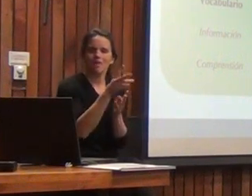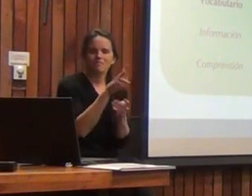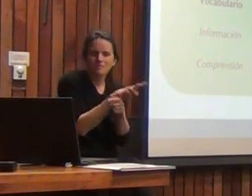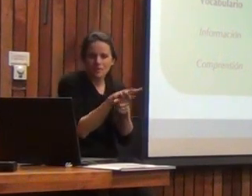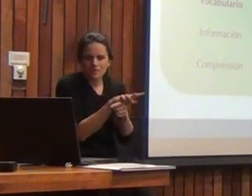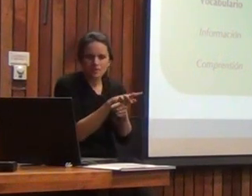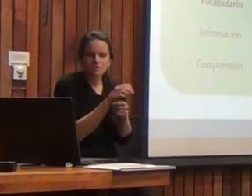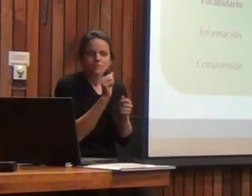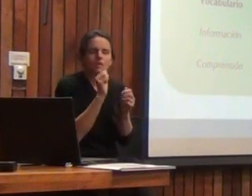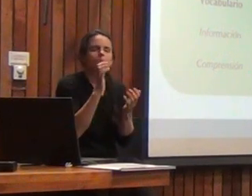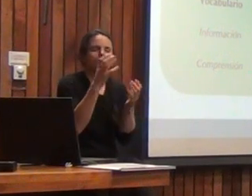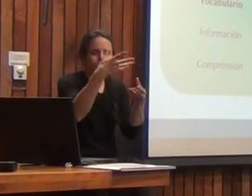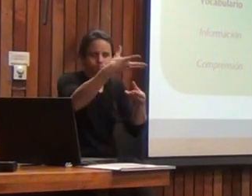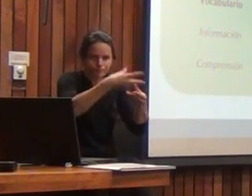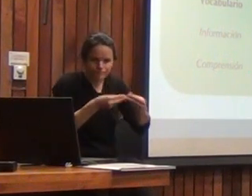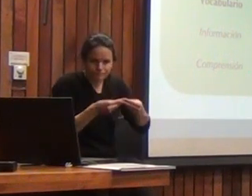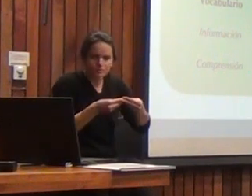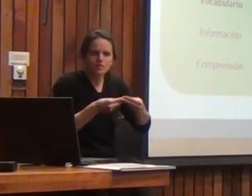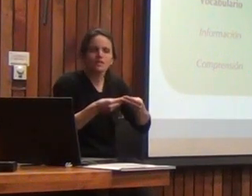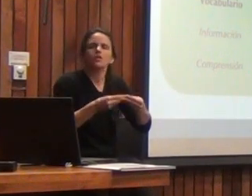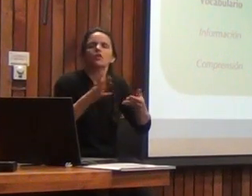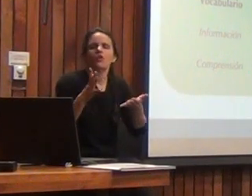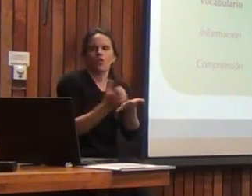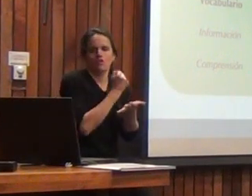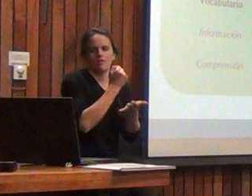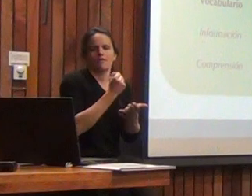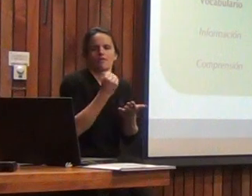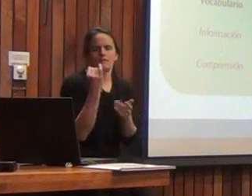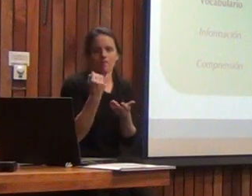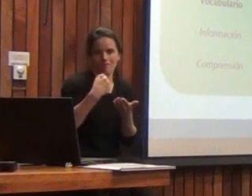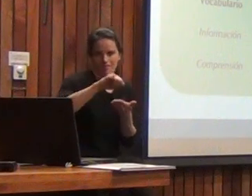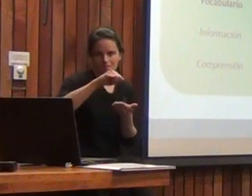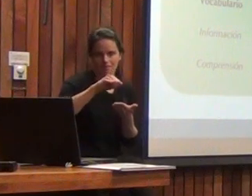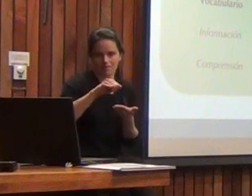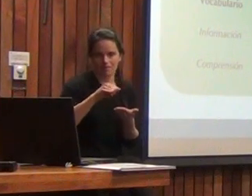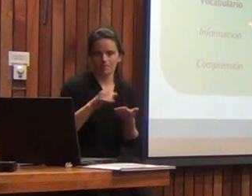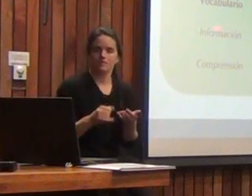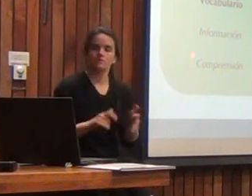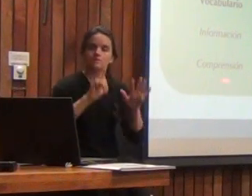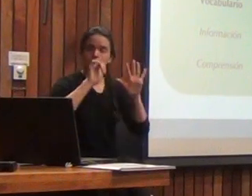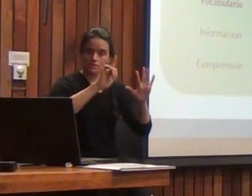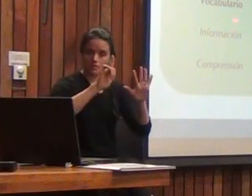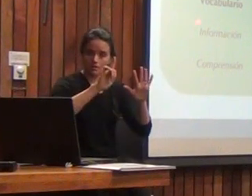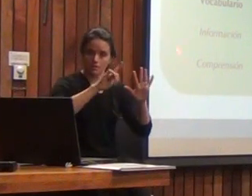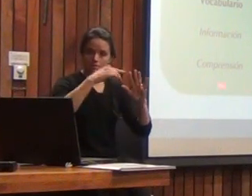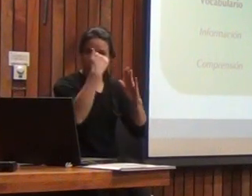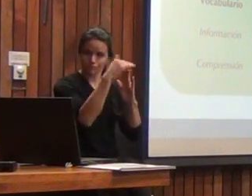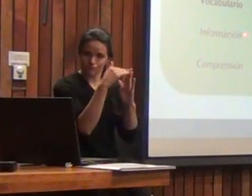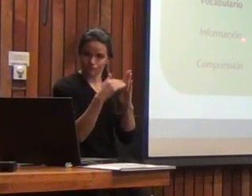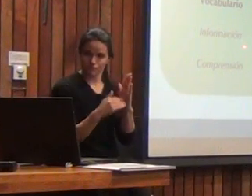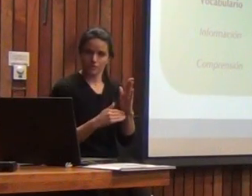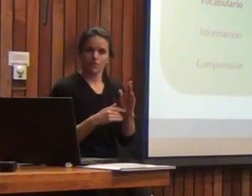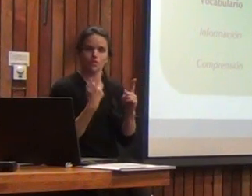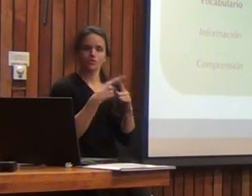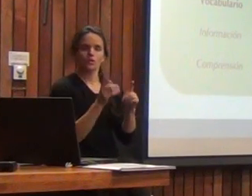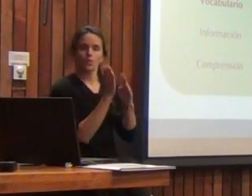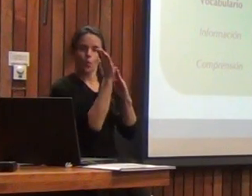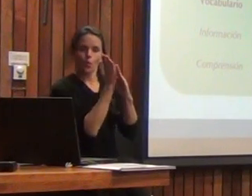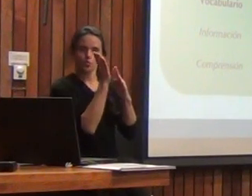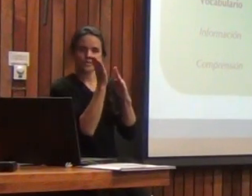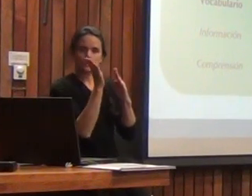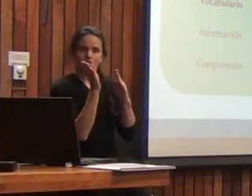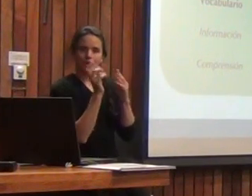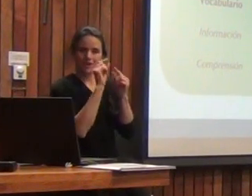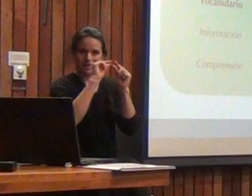para obtener ese indicador. Con siete subpruebas que tenemos en CIT. las pruebas que están en itálica o cursiva